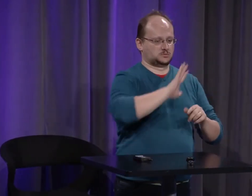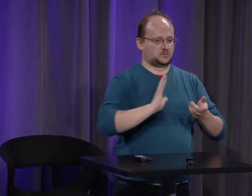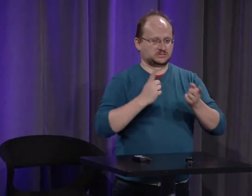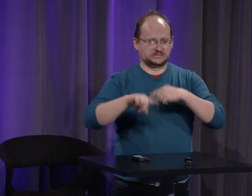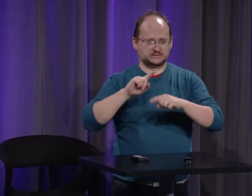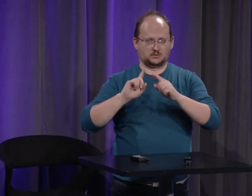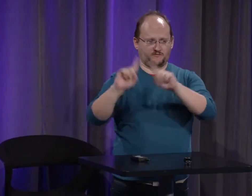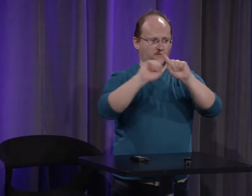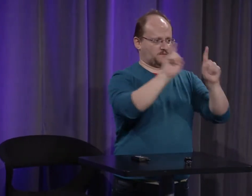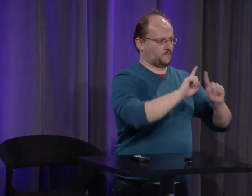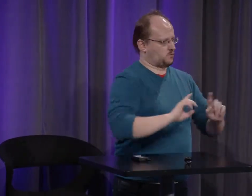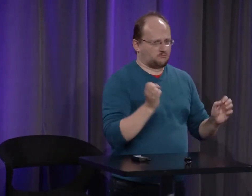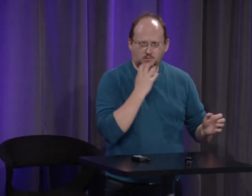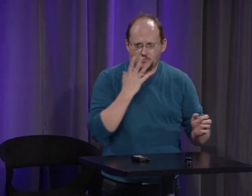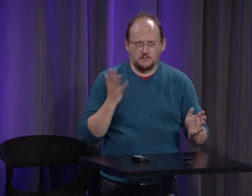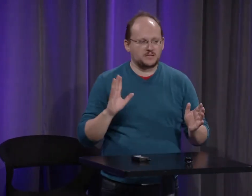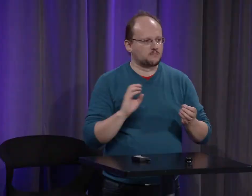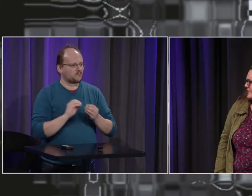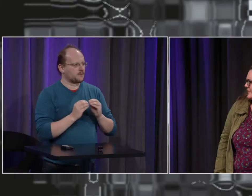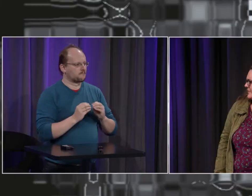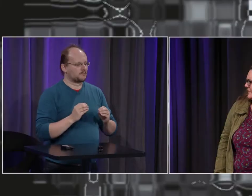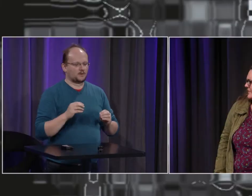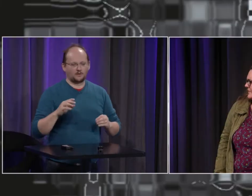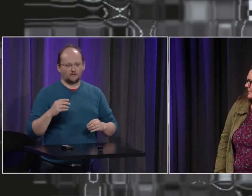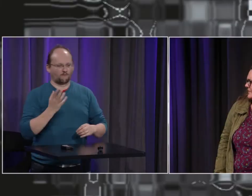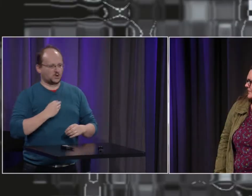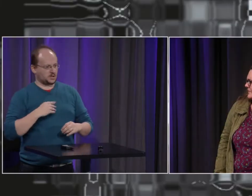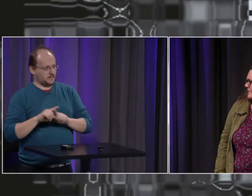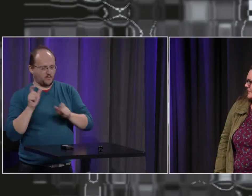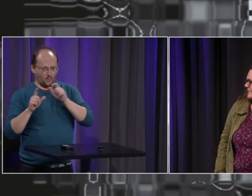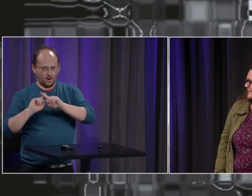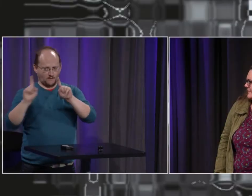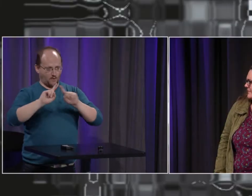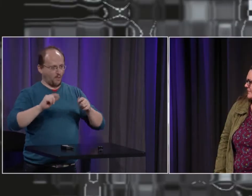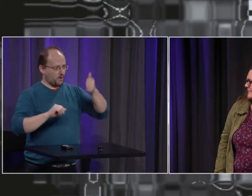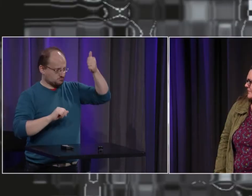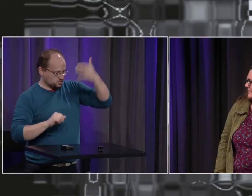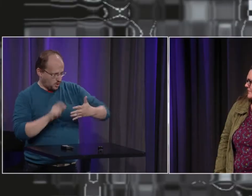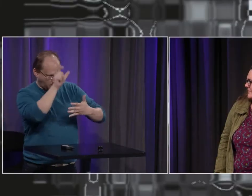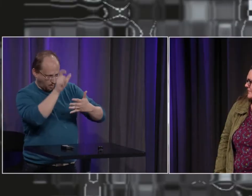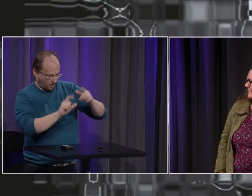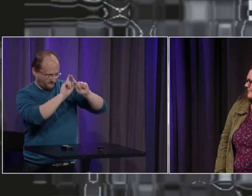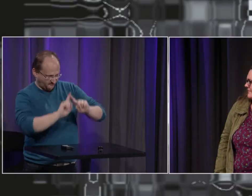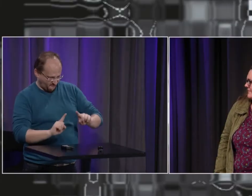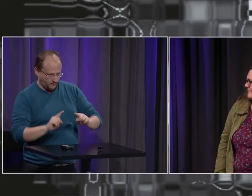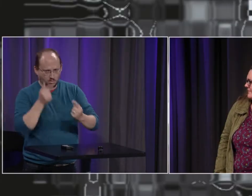les erreurs de langue vocale et à se référer à l'écrit ce qui fige un peu plus les langues vocales lorsqu'elles sont écrites